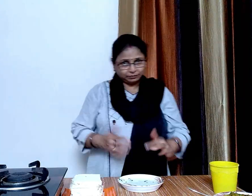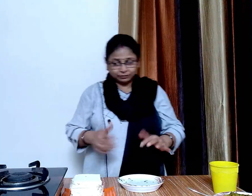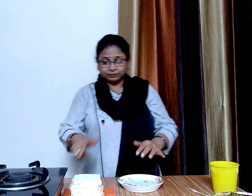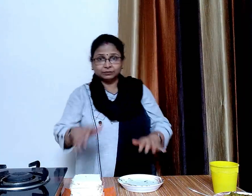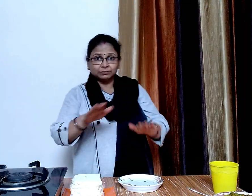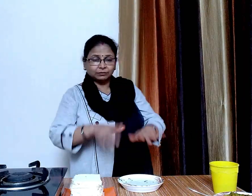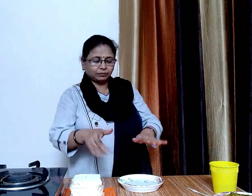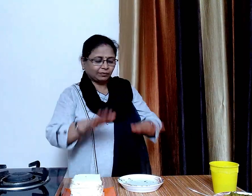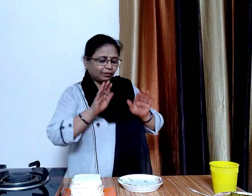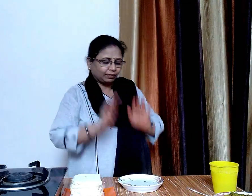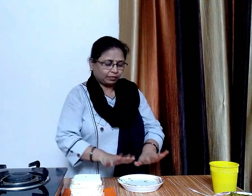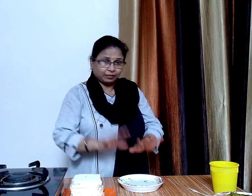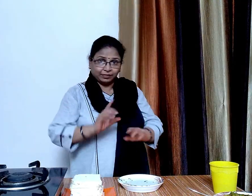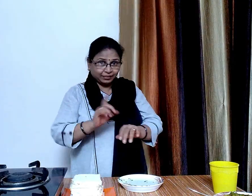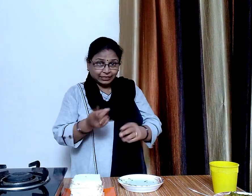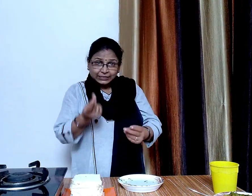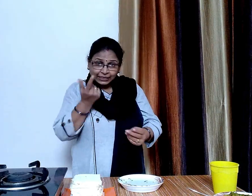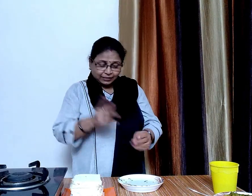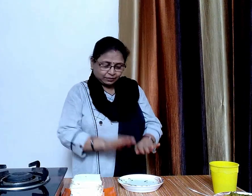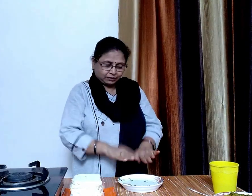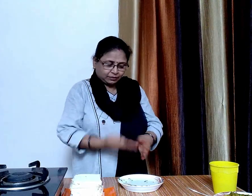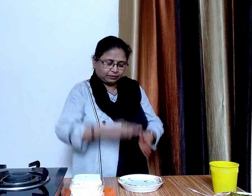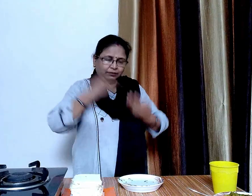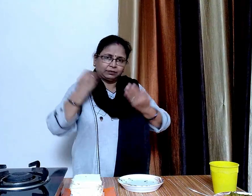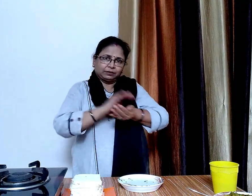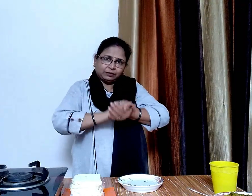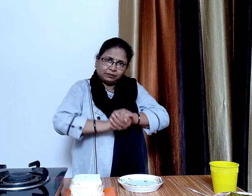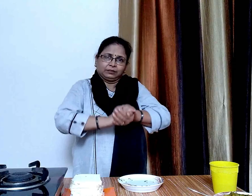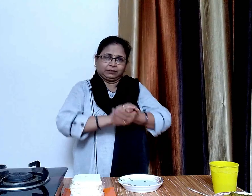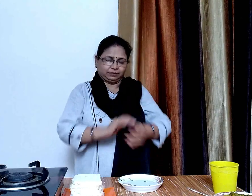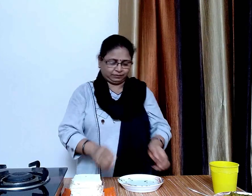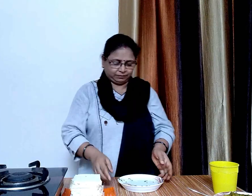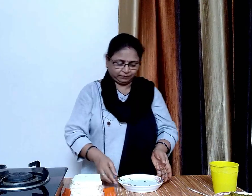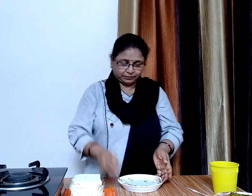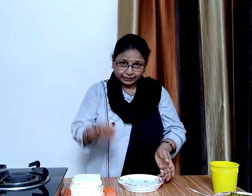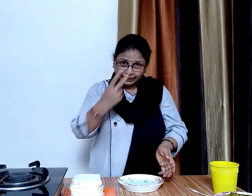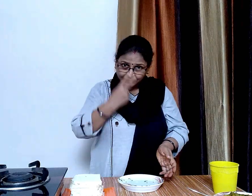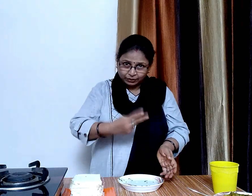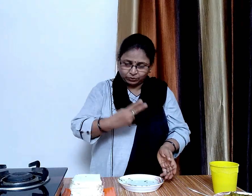अब हम ब्रेट को पानी में भिगोएंगे इसे बस भिगो कर जल्दी बार निकाल लेंगे